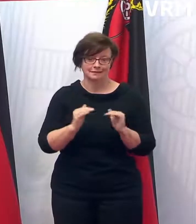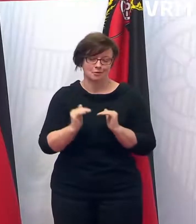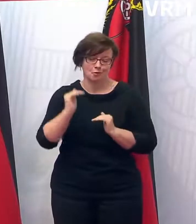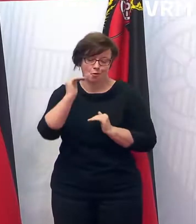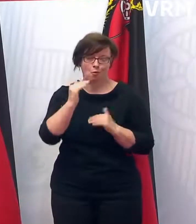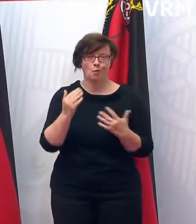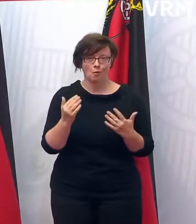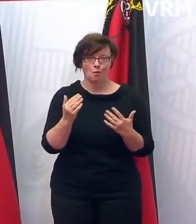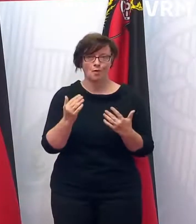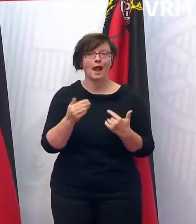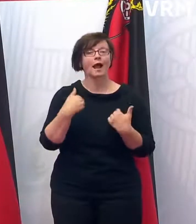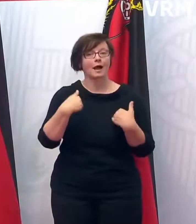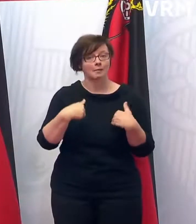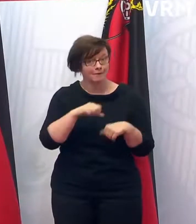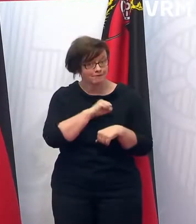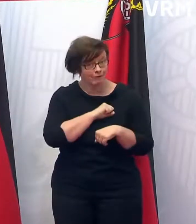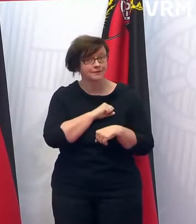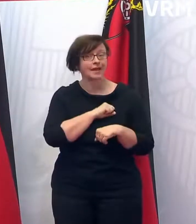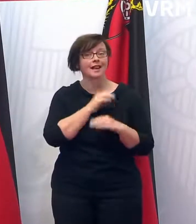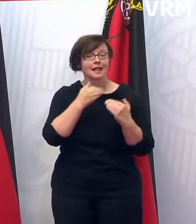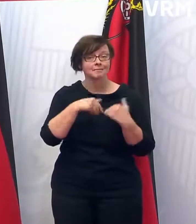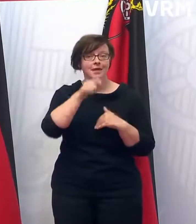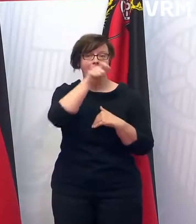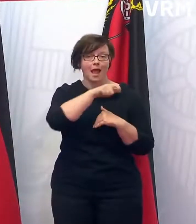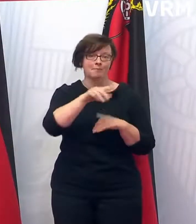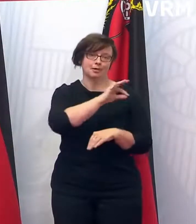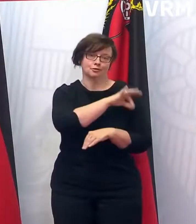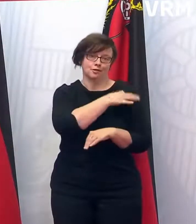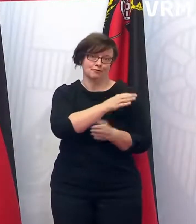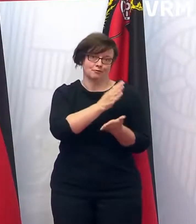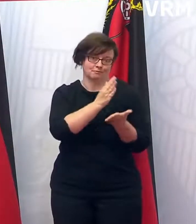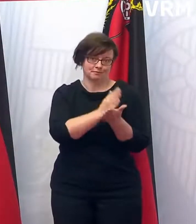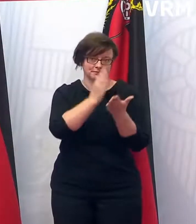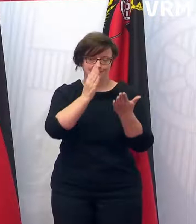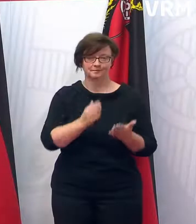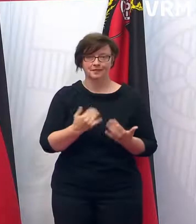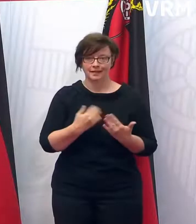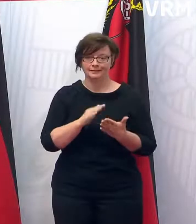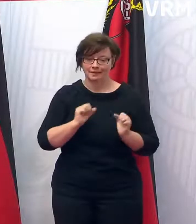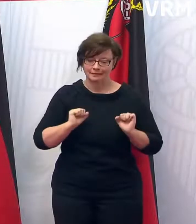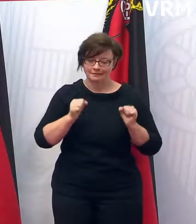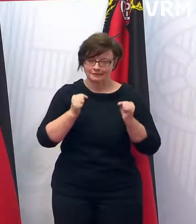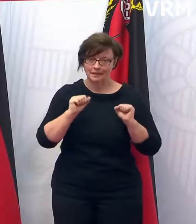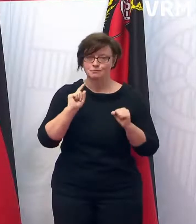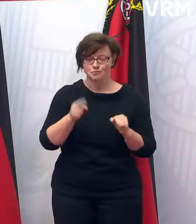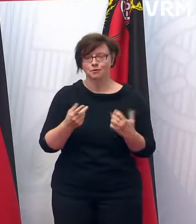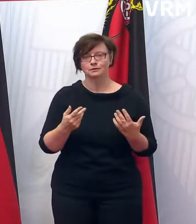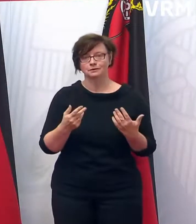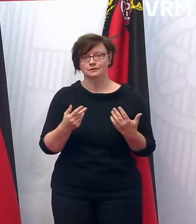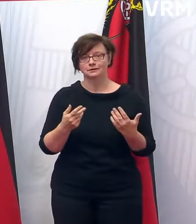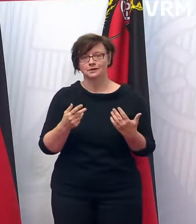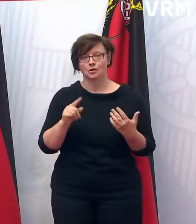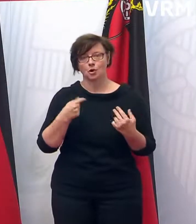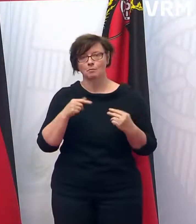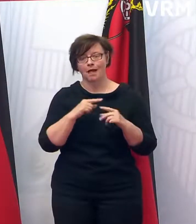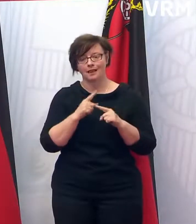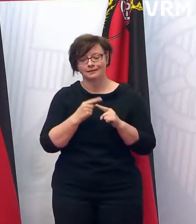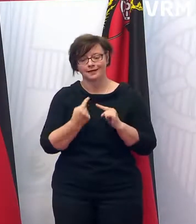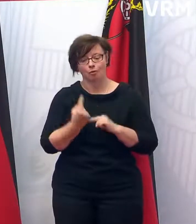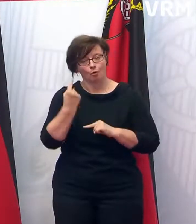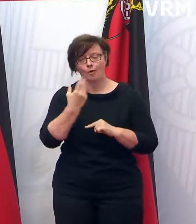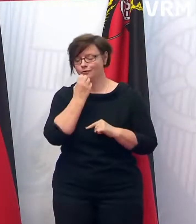wir haben den Vorteil, dass mehr Menschen geimpft sind. Und deshalb müssen wir mit Hochdruck daran weiterarbeiten, damit wir nicht dann doch nochmal irgendwie kalt erwischt werden.